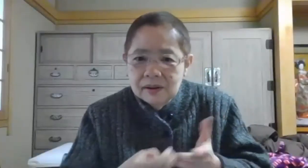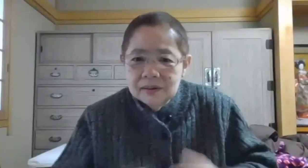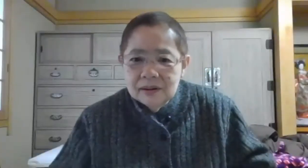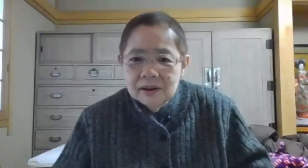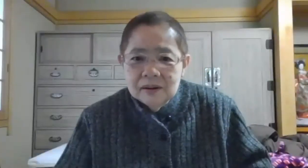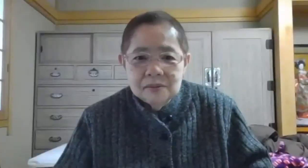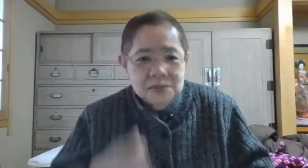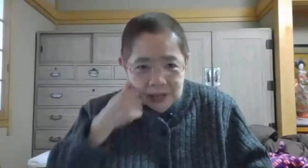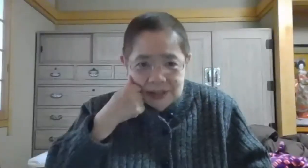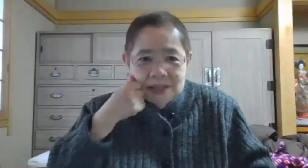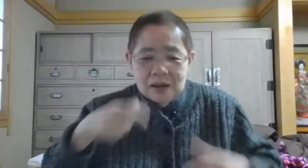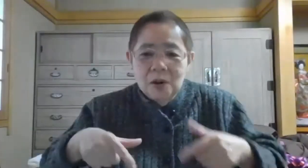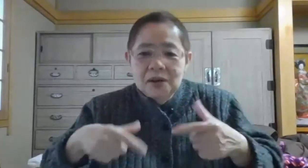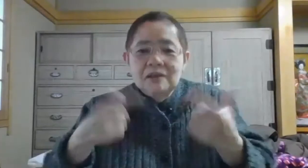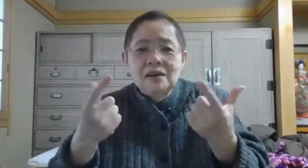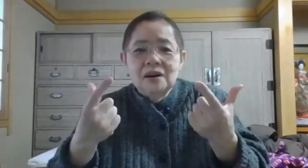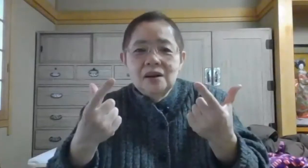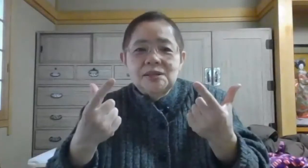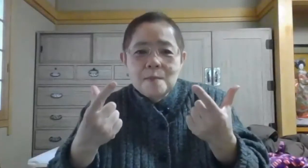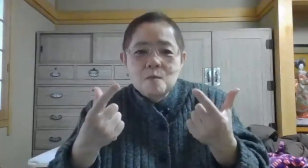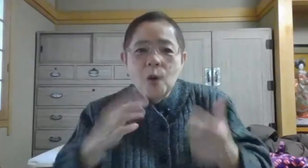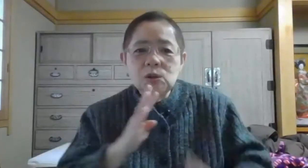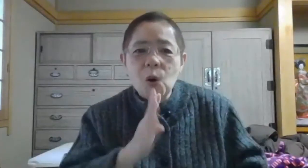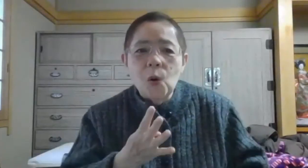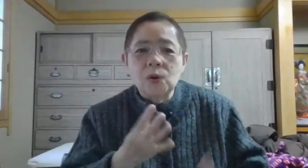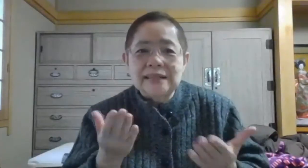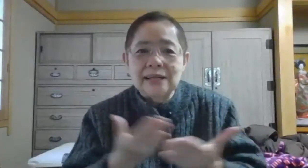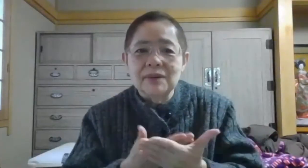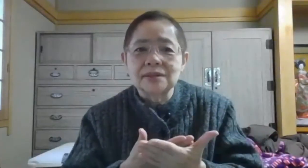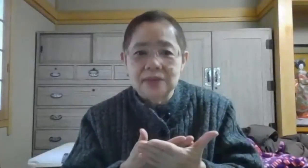難しいですいわゆる専門用語になりますので